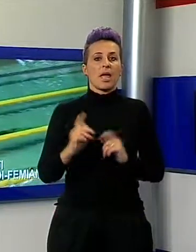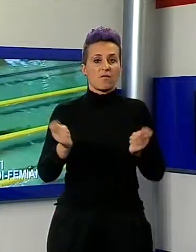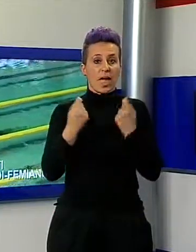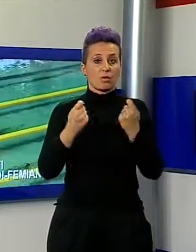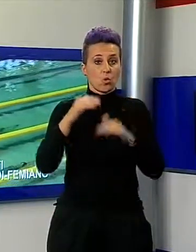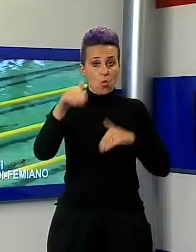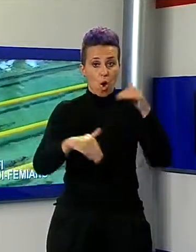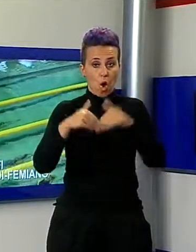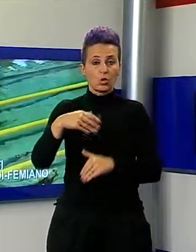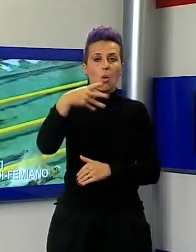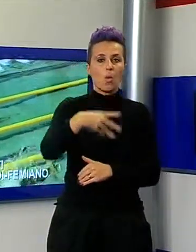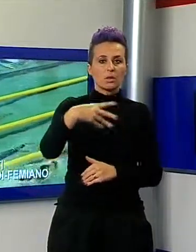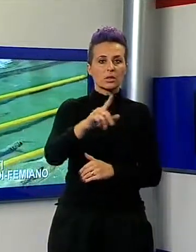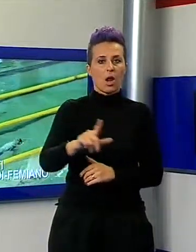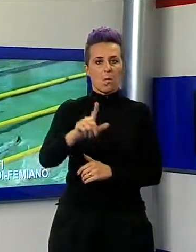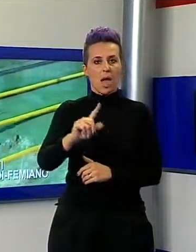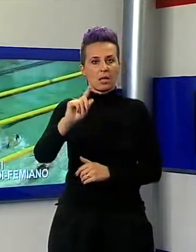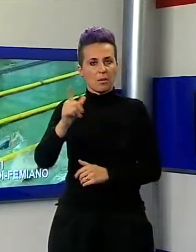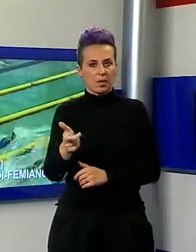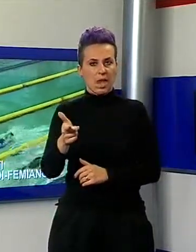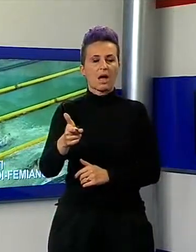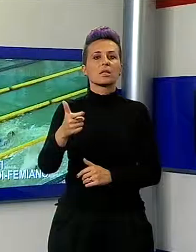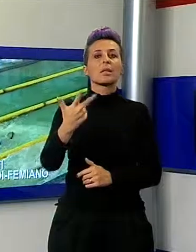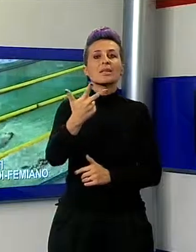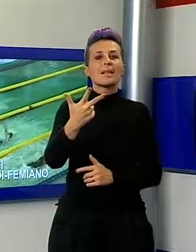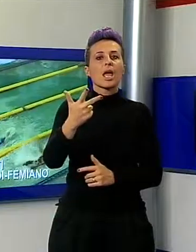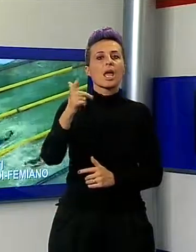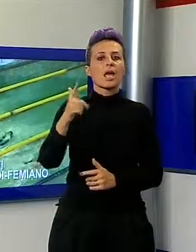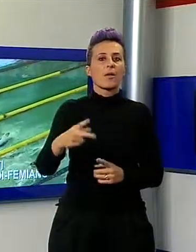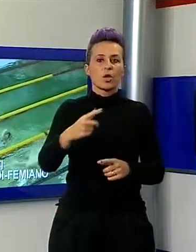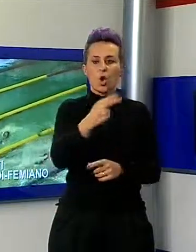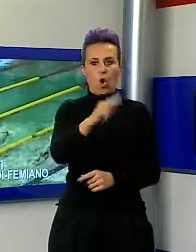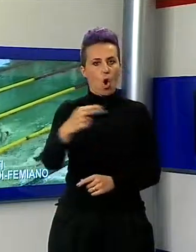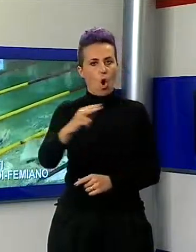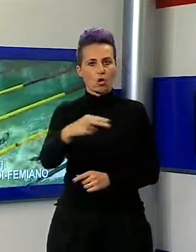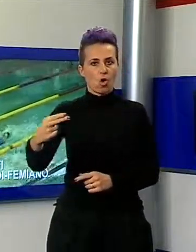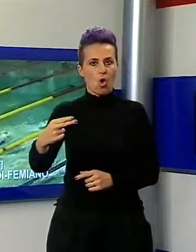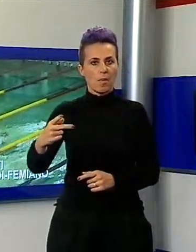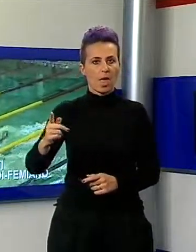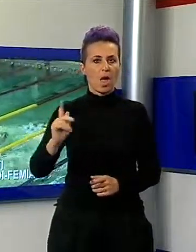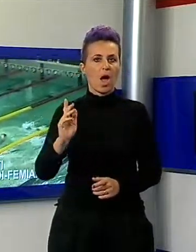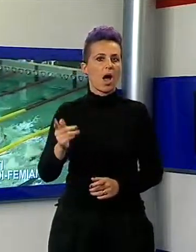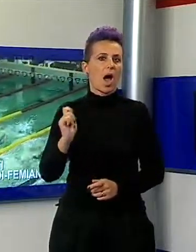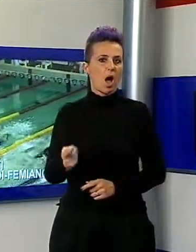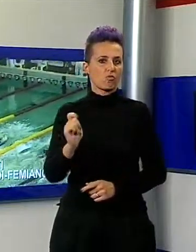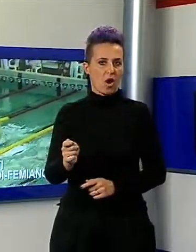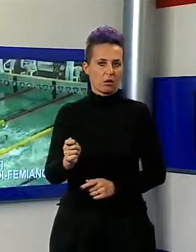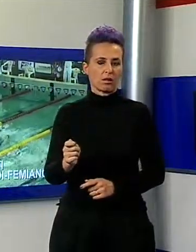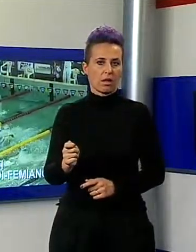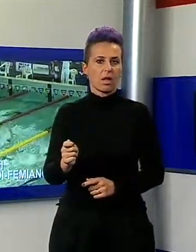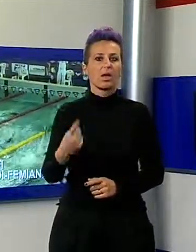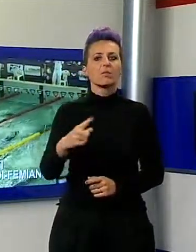tradito le attese la manifestazione dedicata ai tre agenti. Star indiscussa Federica Pellegrini.